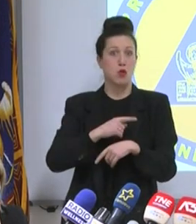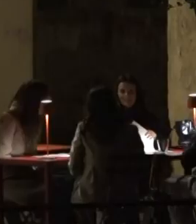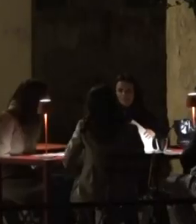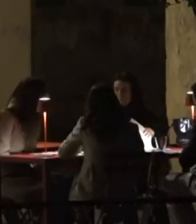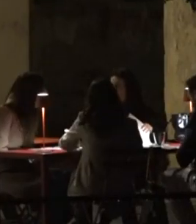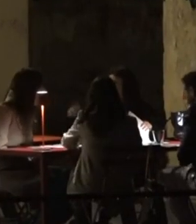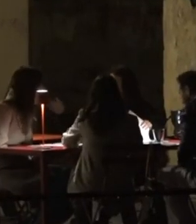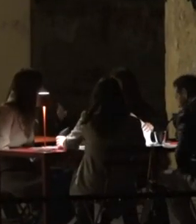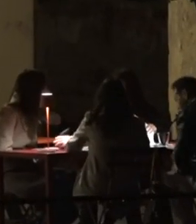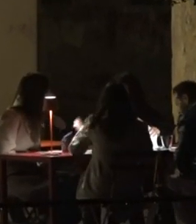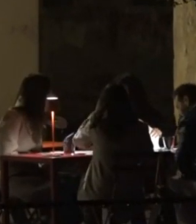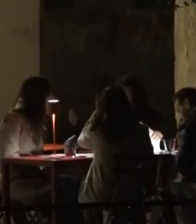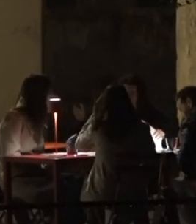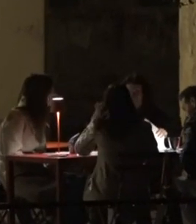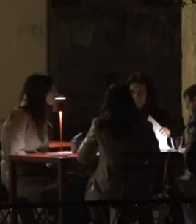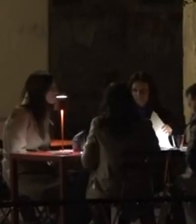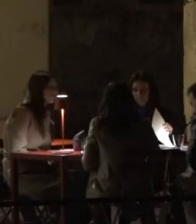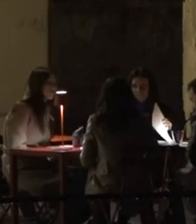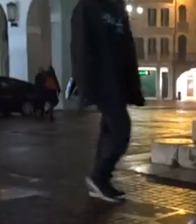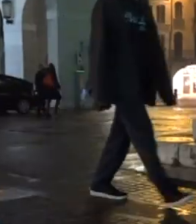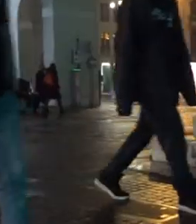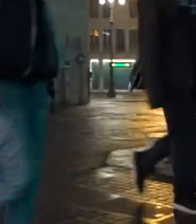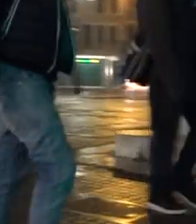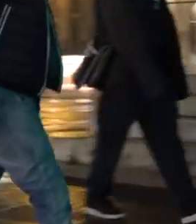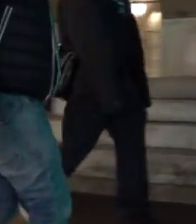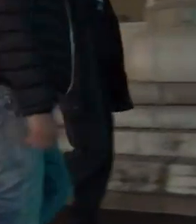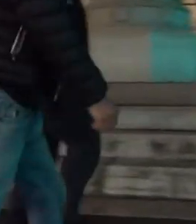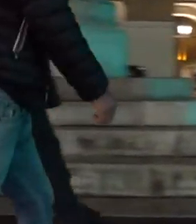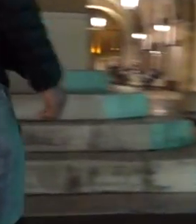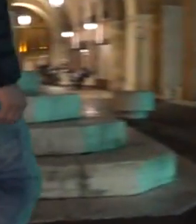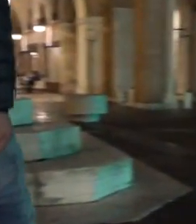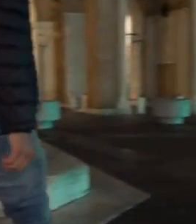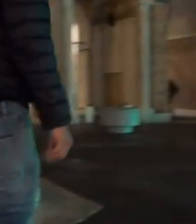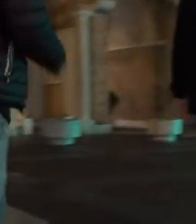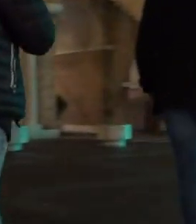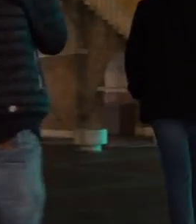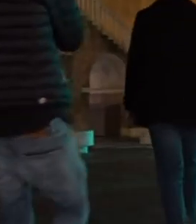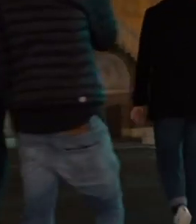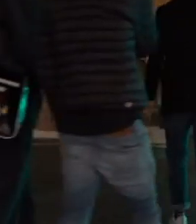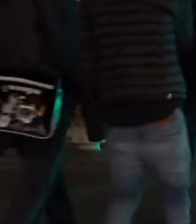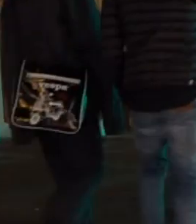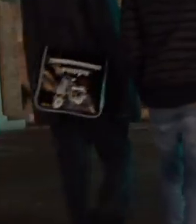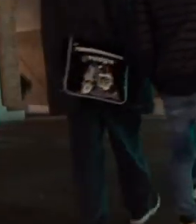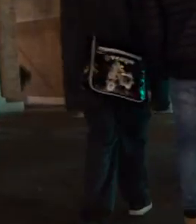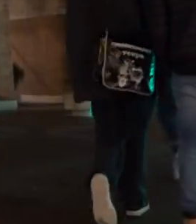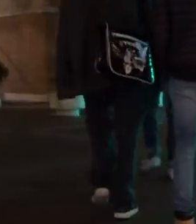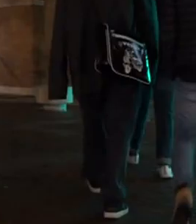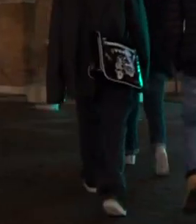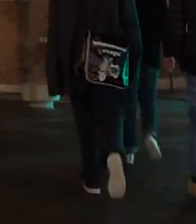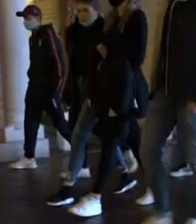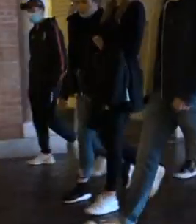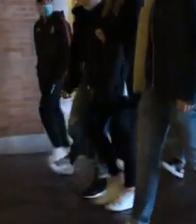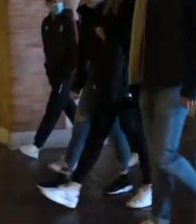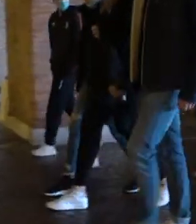davanti a un contesto sociale e economico che non ha bisogno ancora di immazzate con ordinanze. All'indomani del primo weekend in fascia